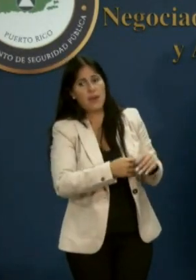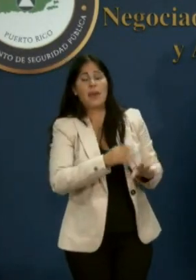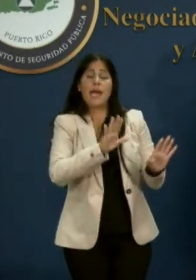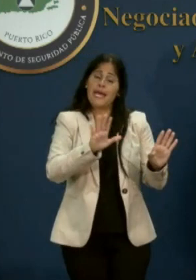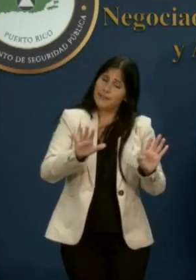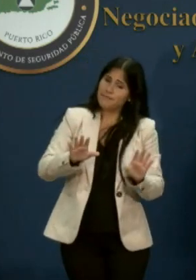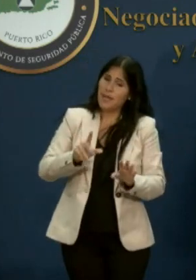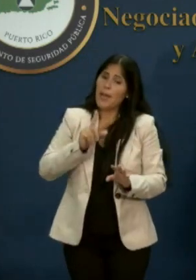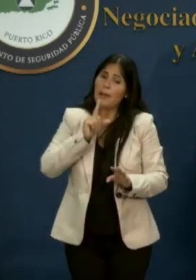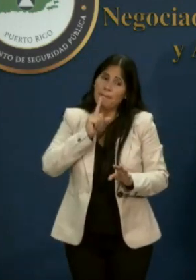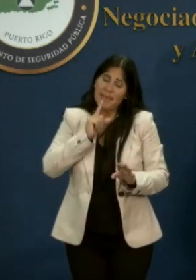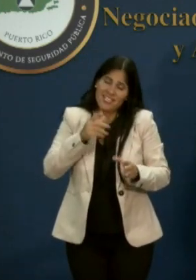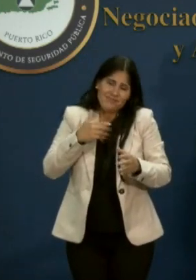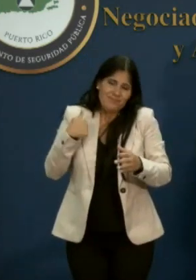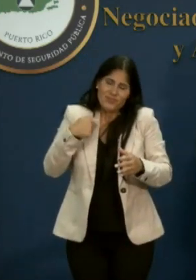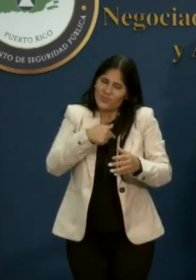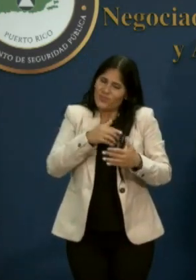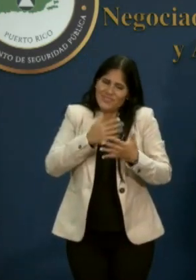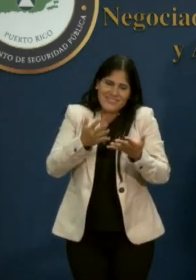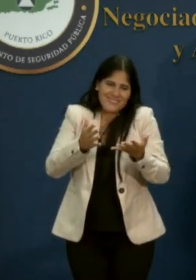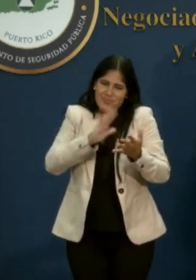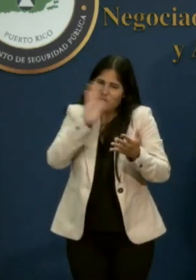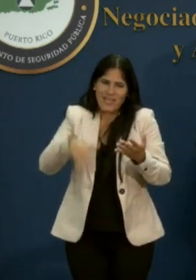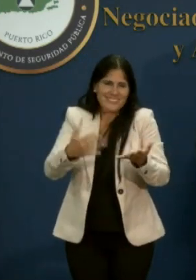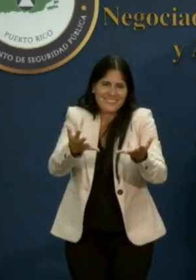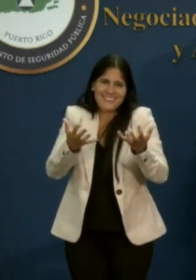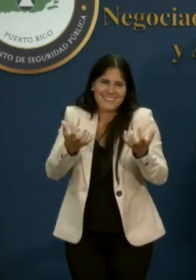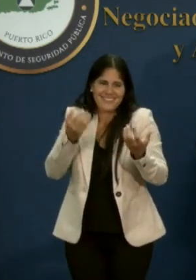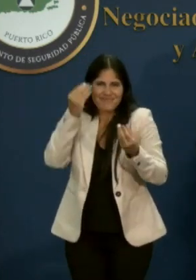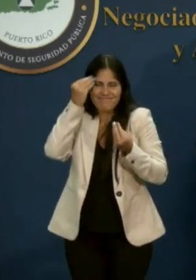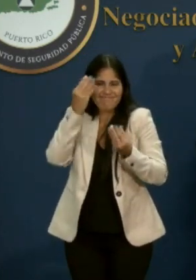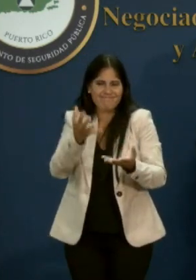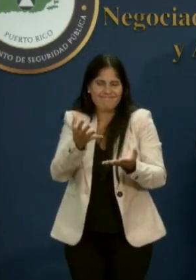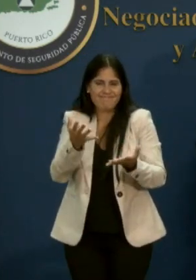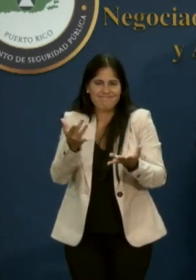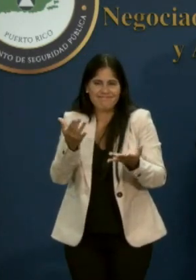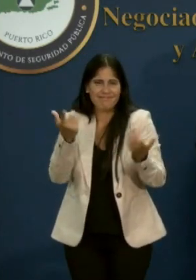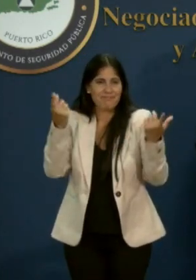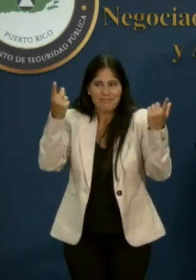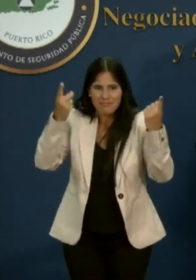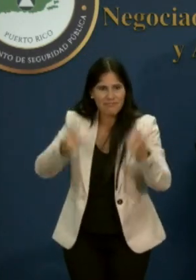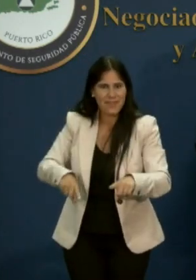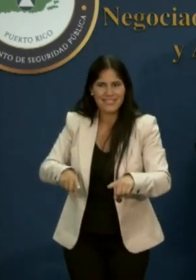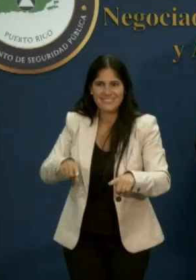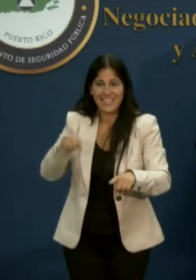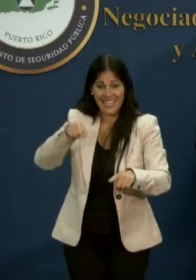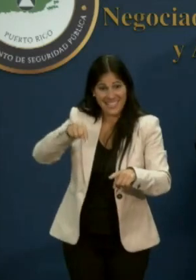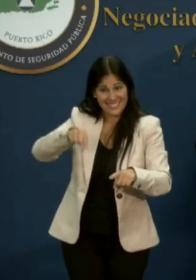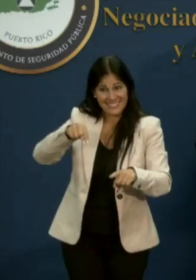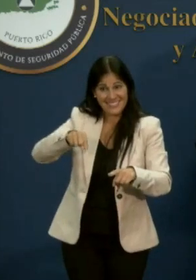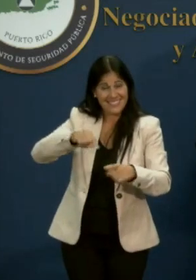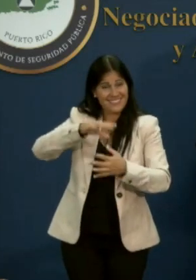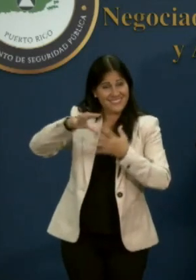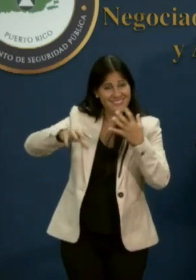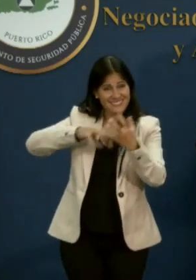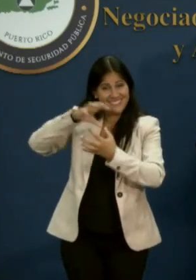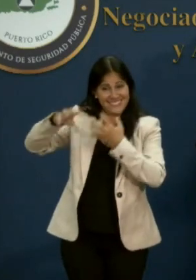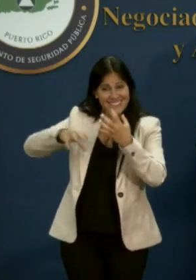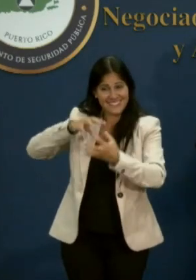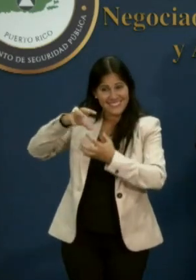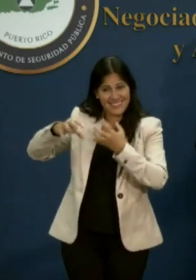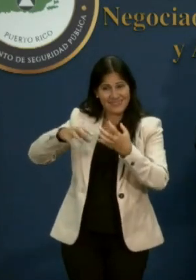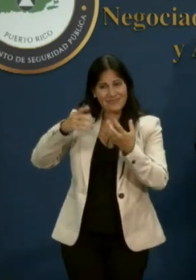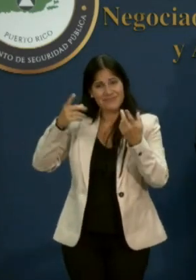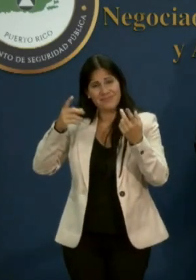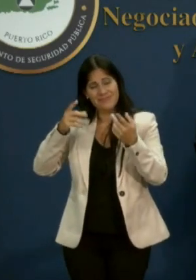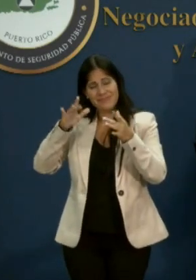nunca quiere que venga este tipo de evento atmosférico, sea depresión, sea